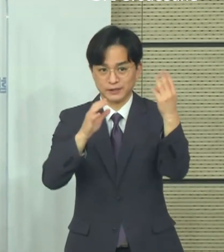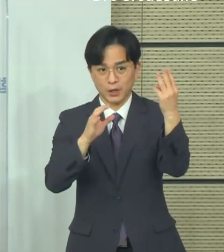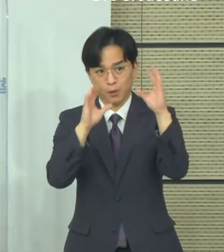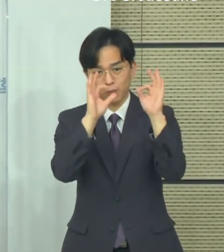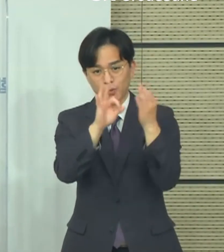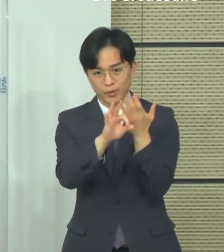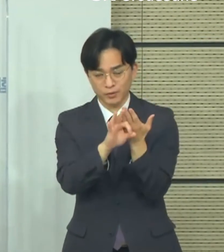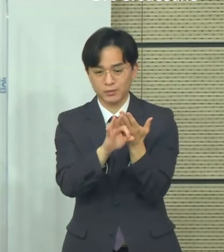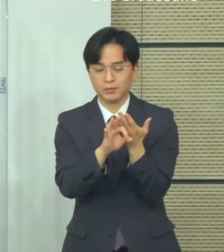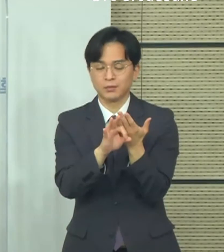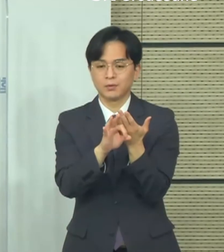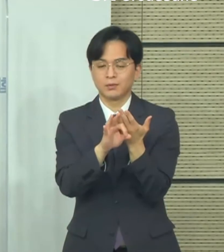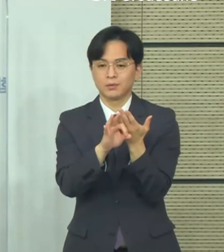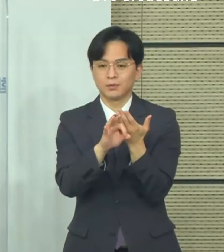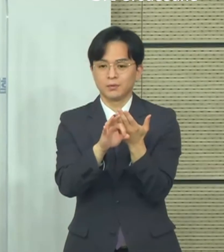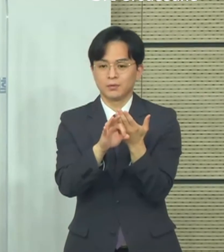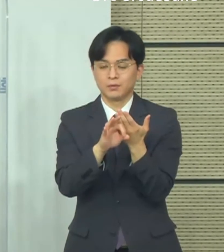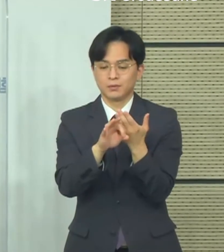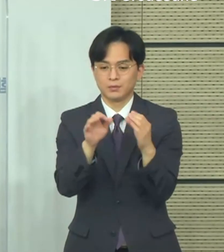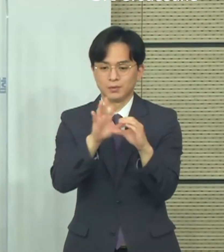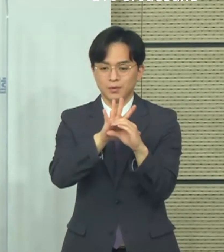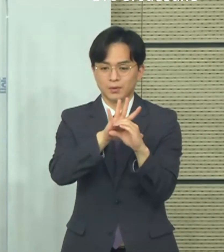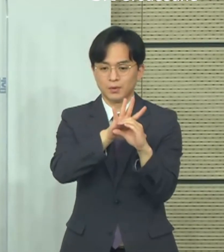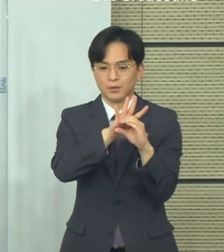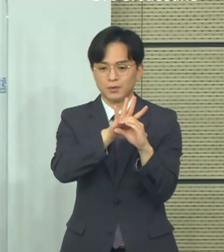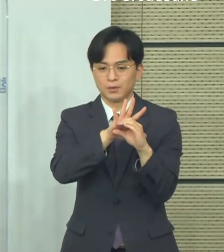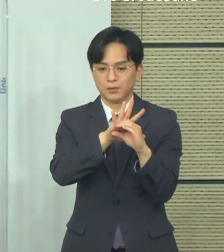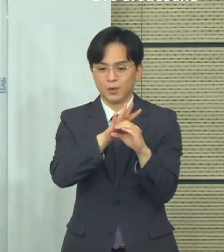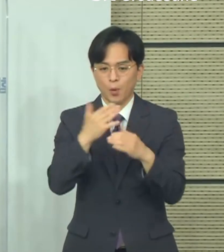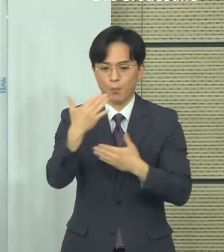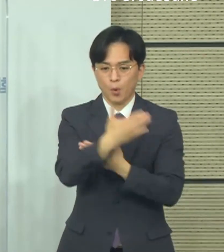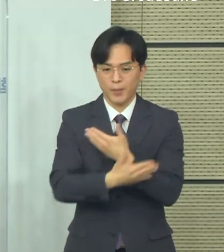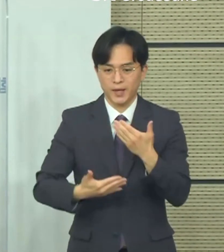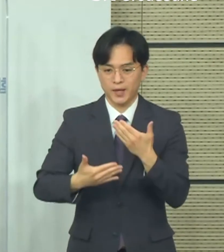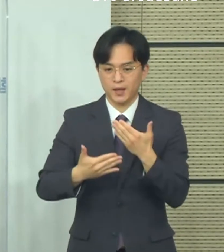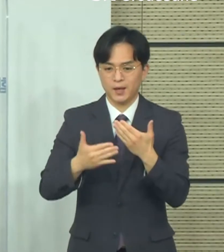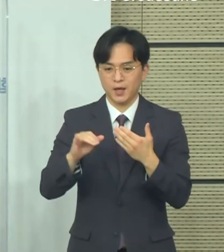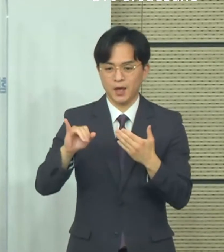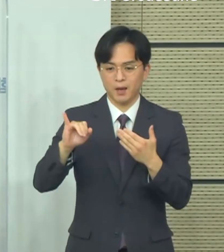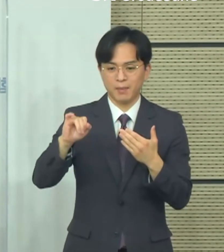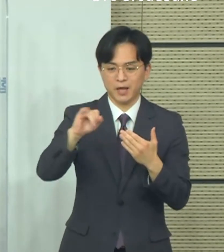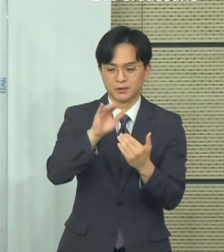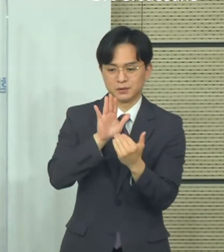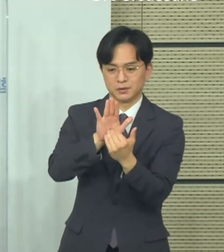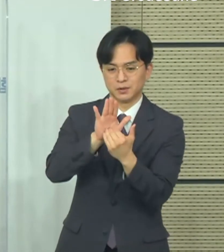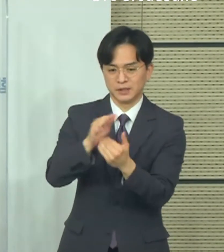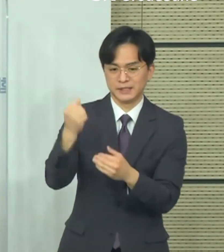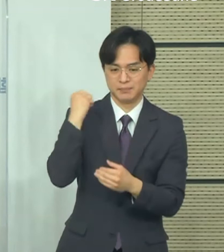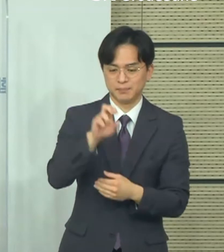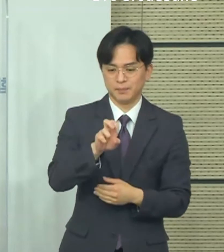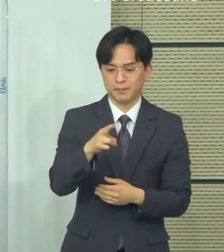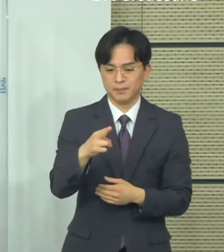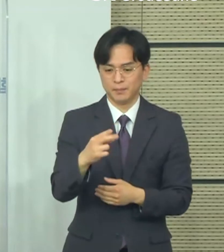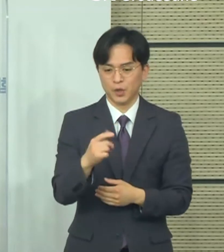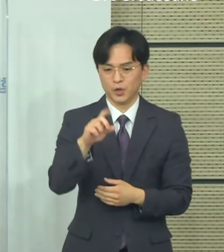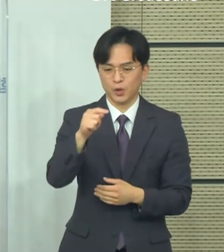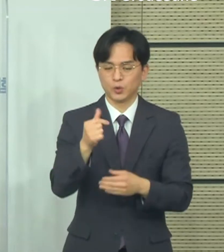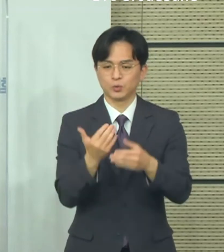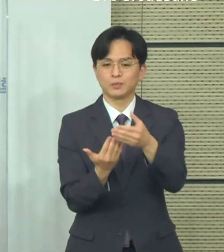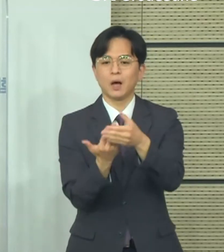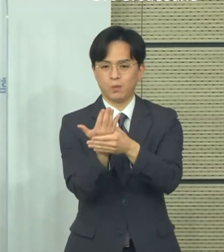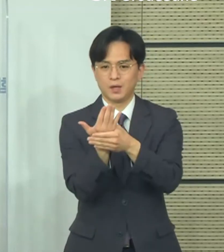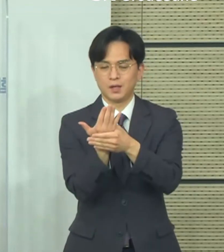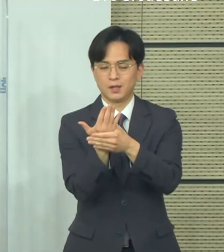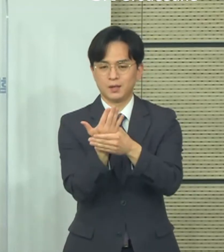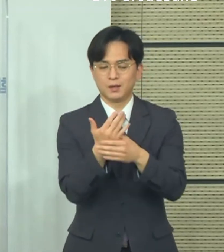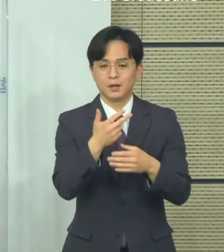효과들이 조금 더 올라간다는 그런 긍정적인 연구들도 일부가 있고 또 영국과